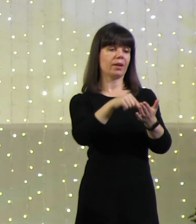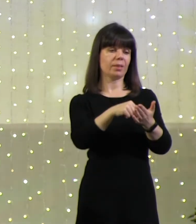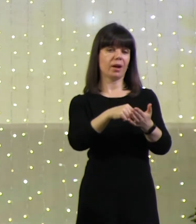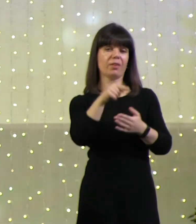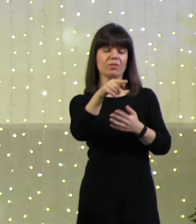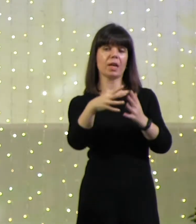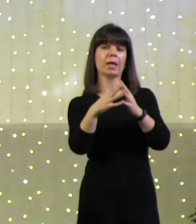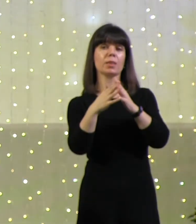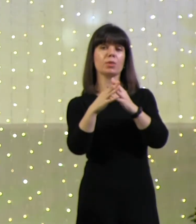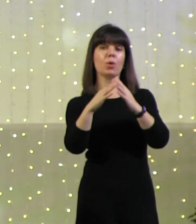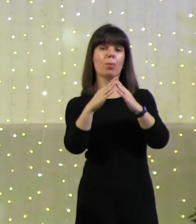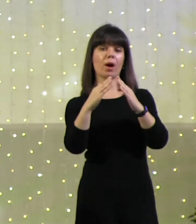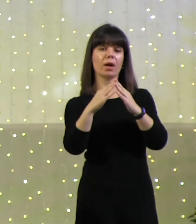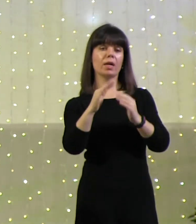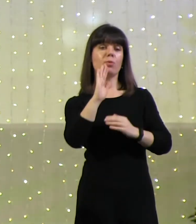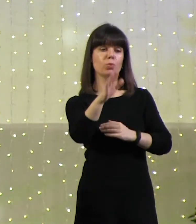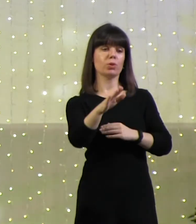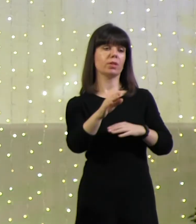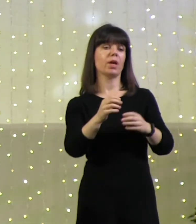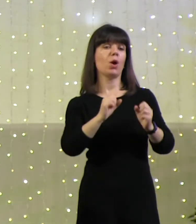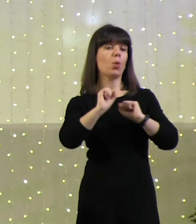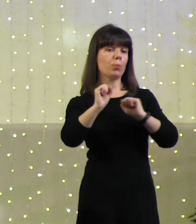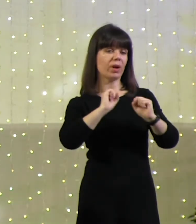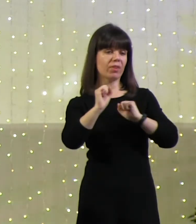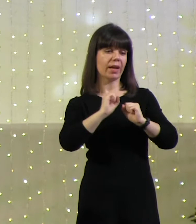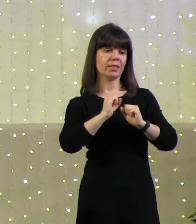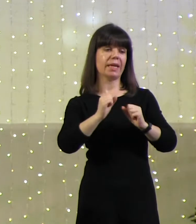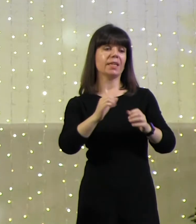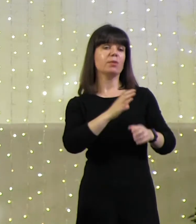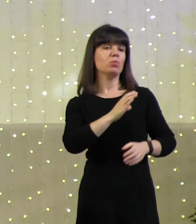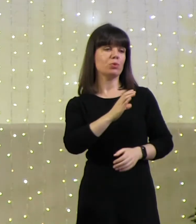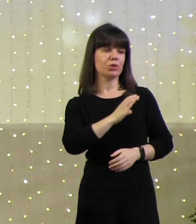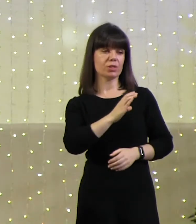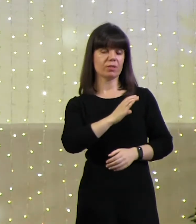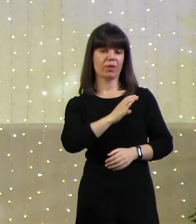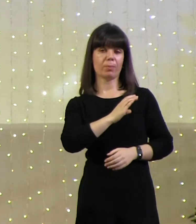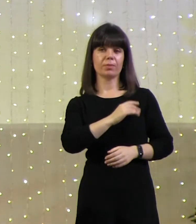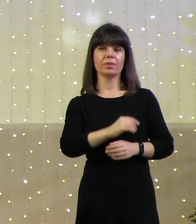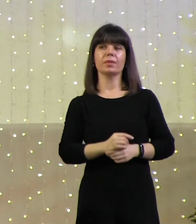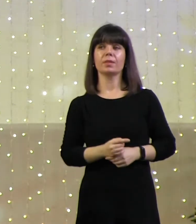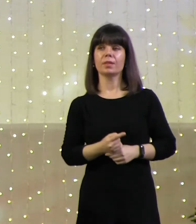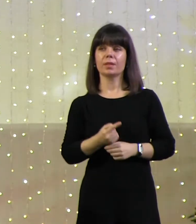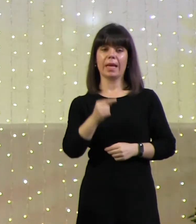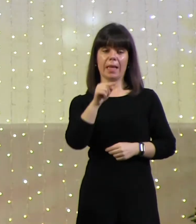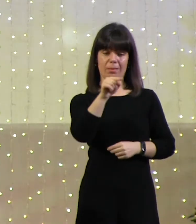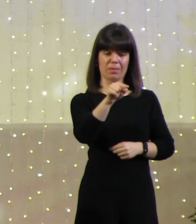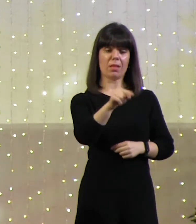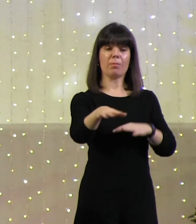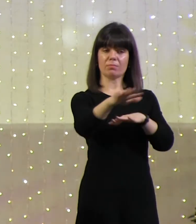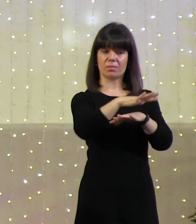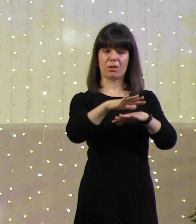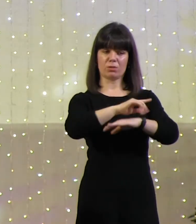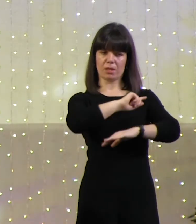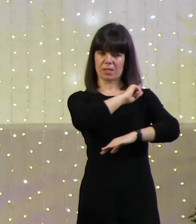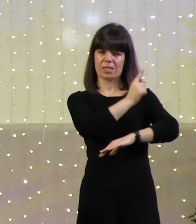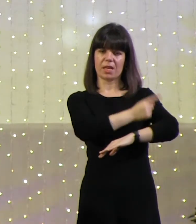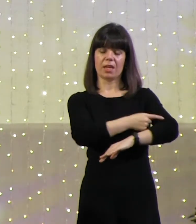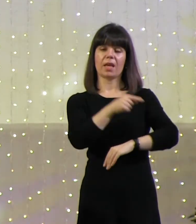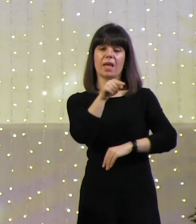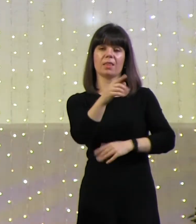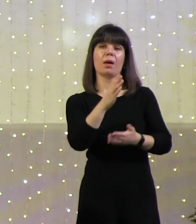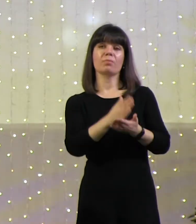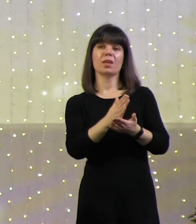Будет управлять их скотом, их имуществом. Там народы сильные, там есть